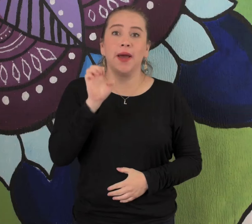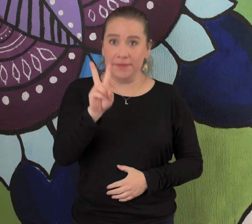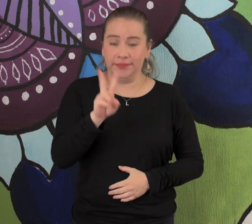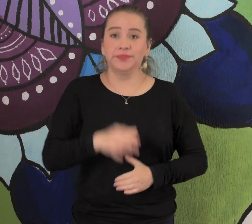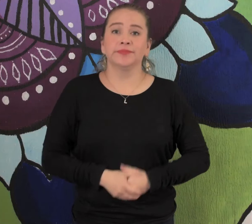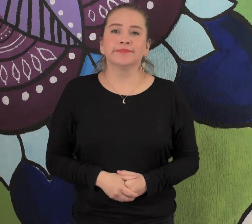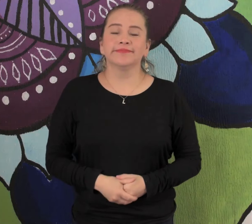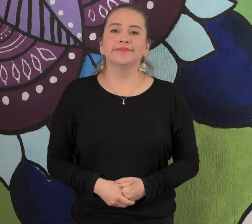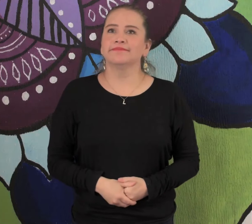de Educación de Veracruz.